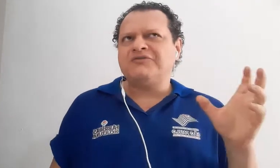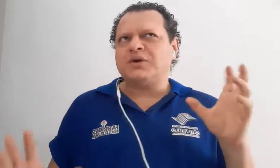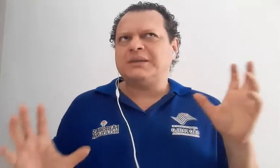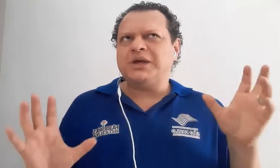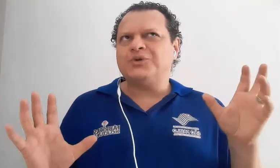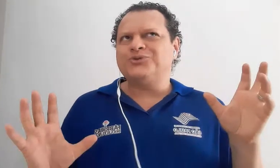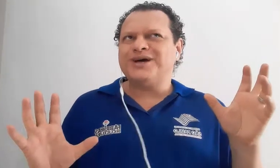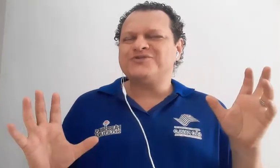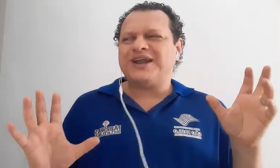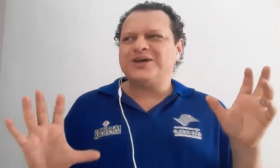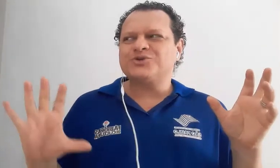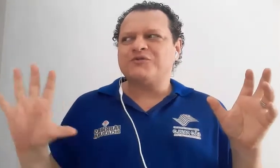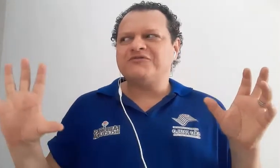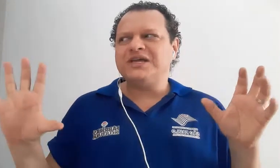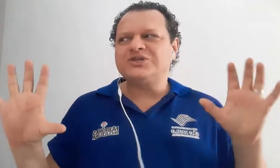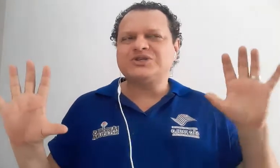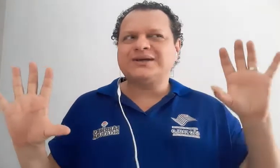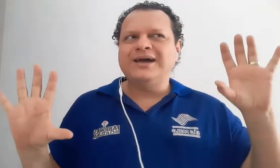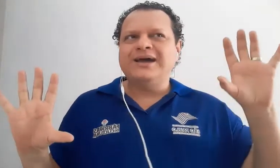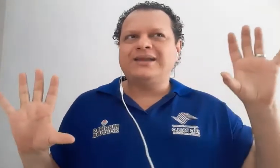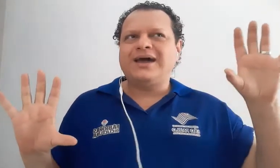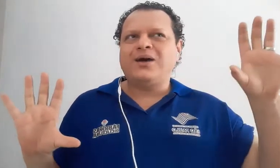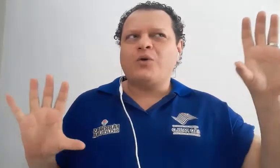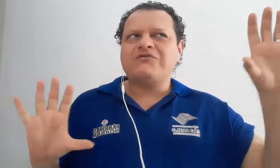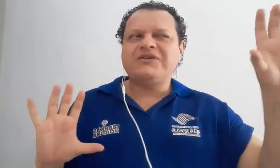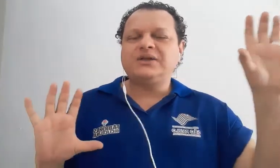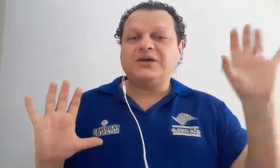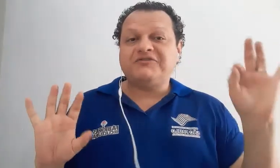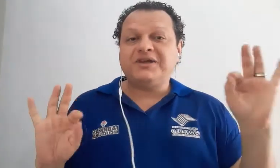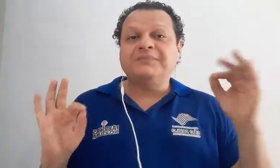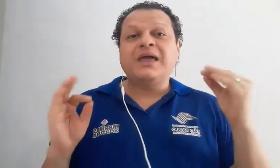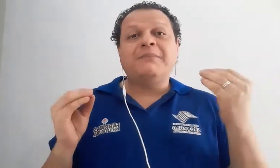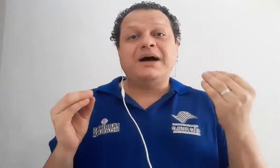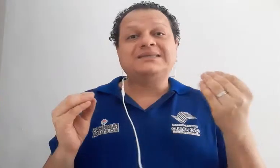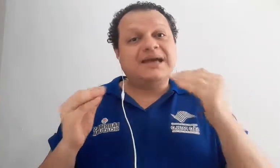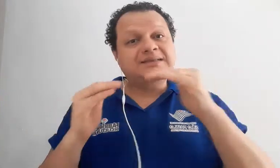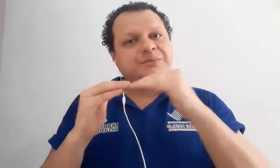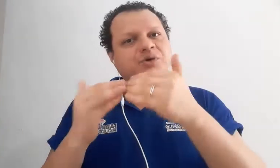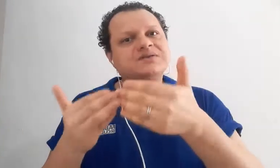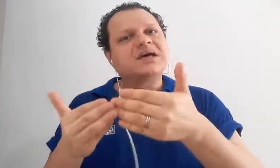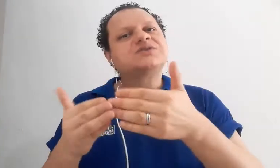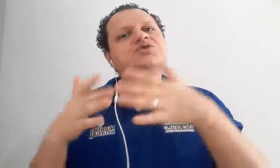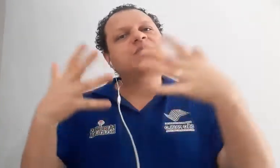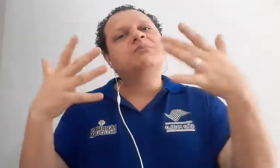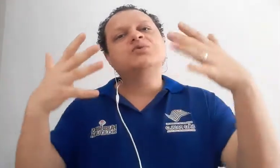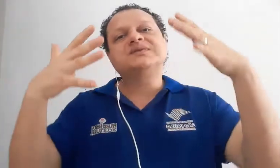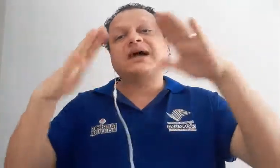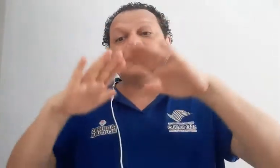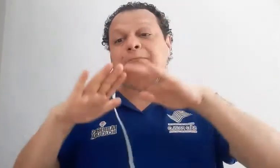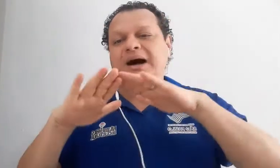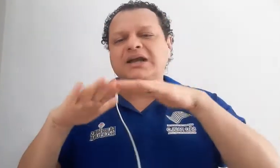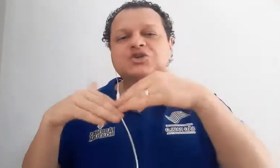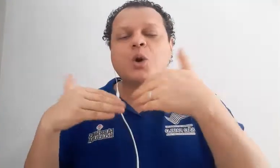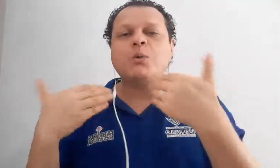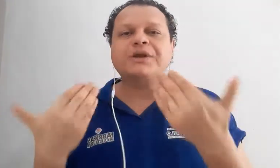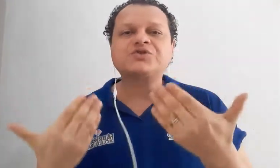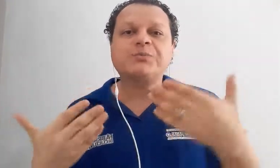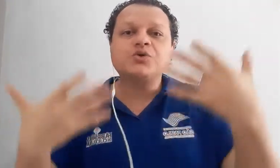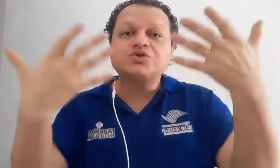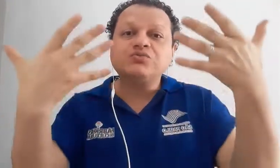ficou até meio redundante falar isso, ouvinte, né, ouvindo, enfim, mas é nesse processo de uma música que parte como pressuposto um